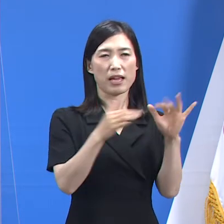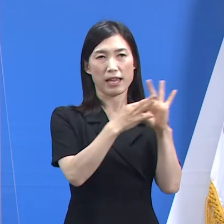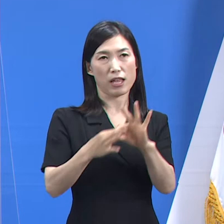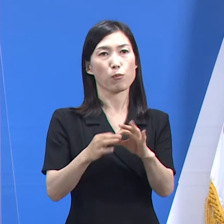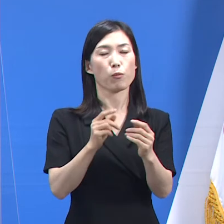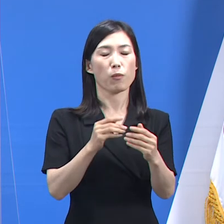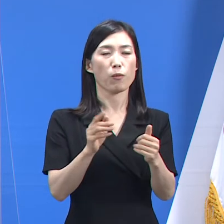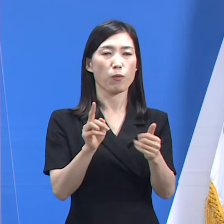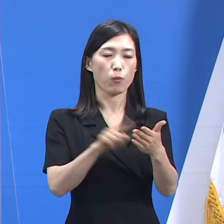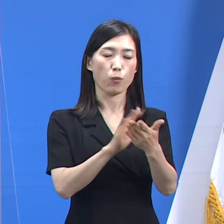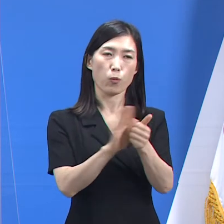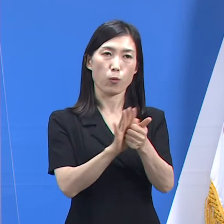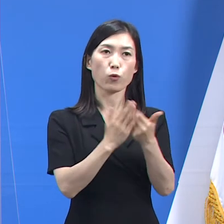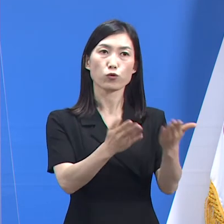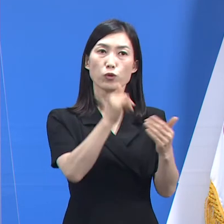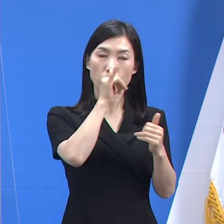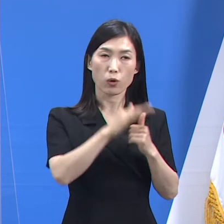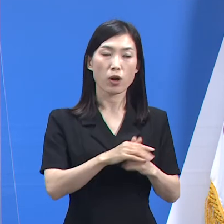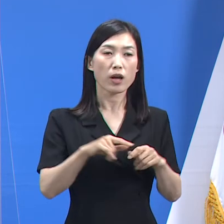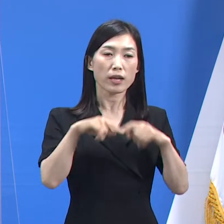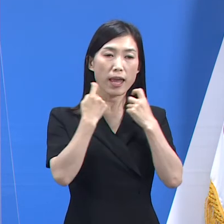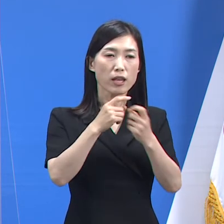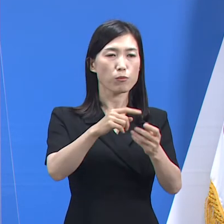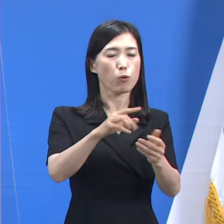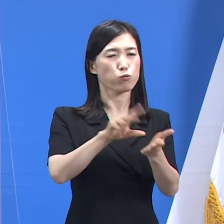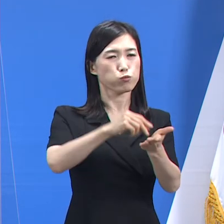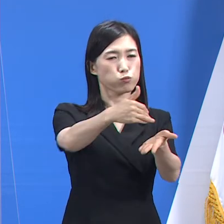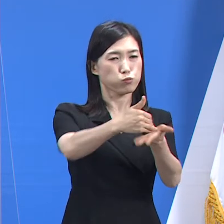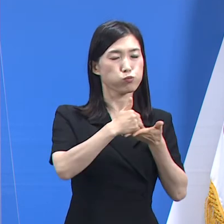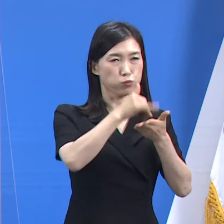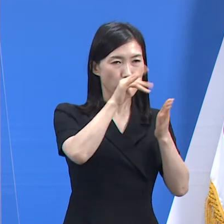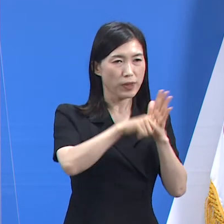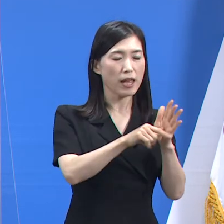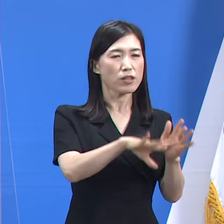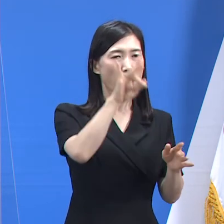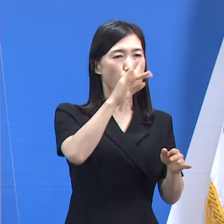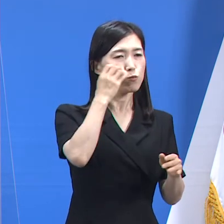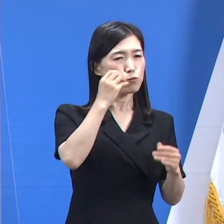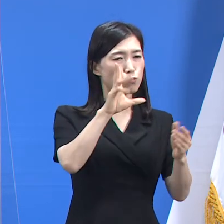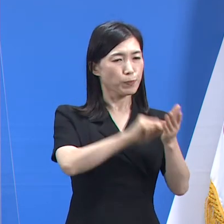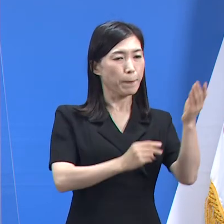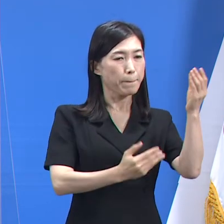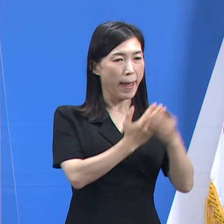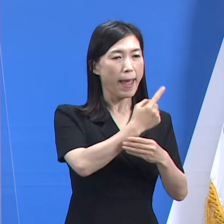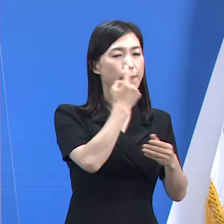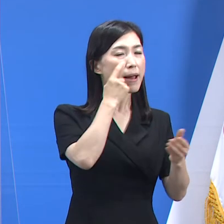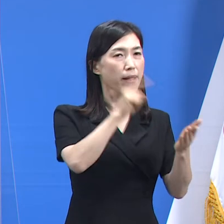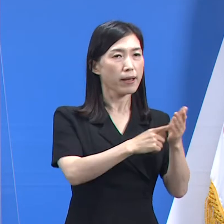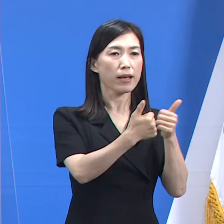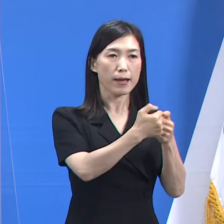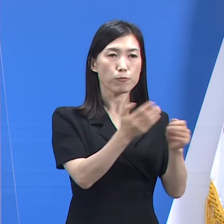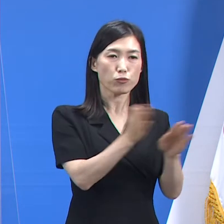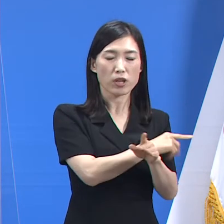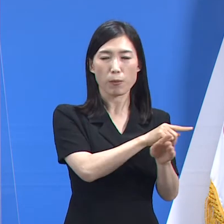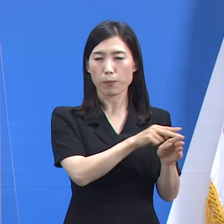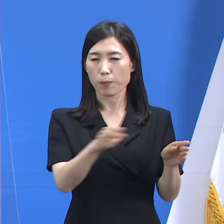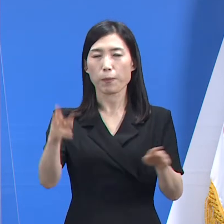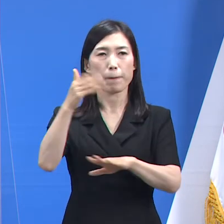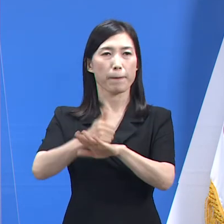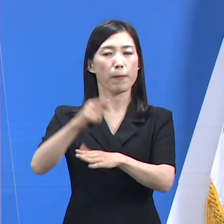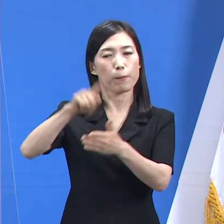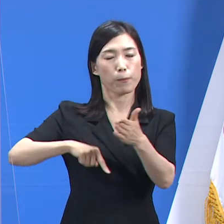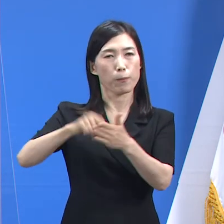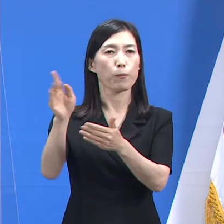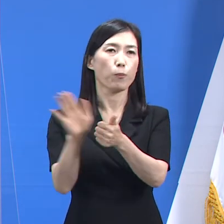피해보상 신청 시 추가 역학조사까지 최초 역학조사관이 담당함으로써 이상반응 발생